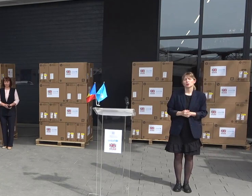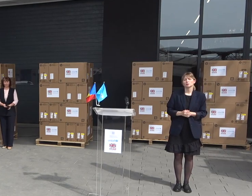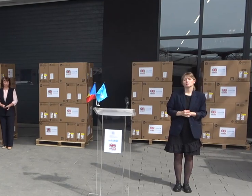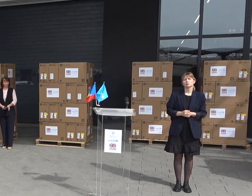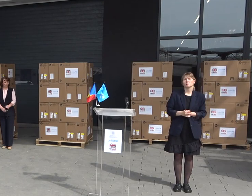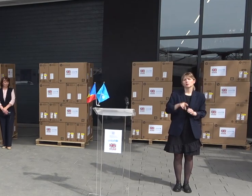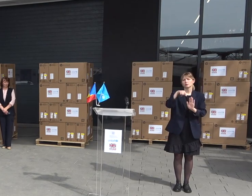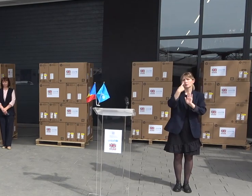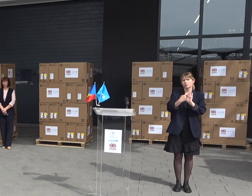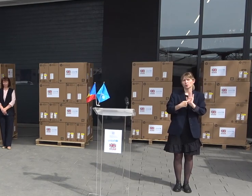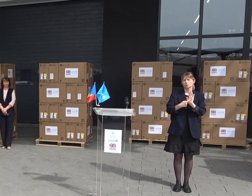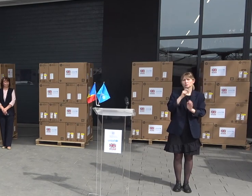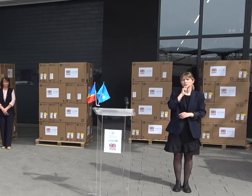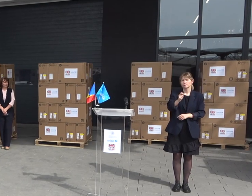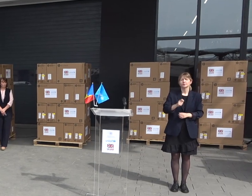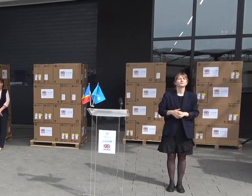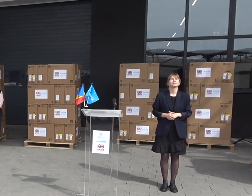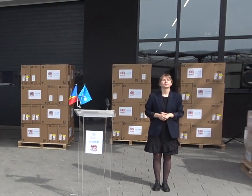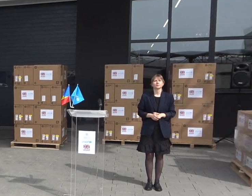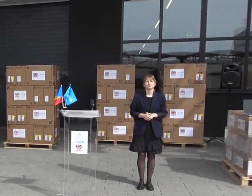are întrebări care ar găriți să le asesceți.